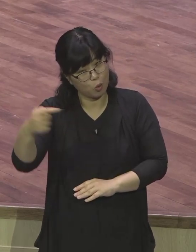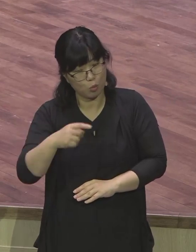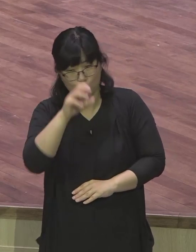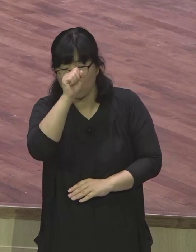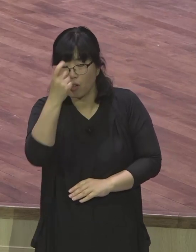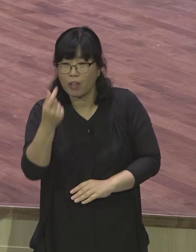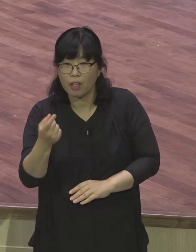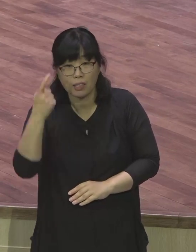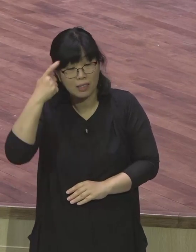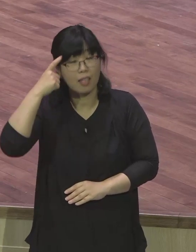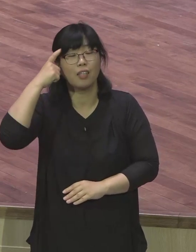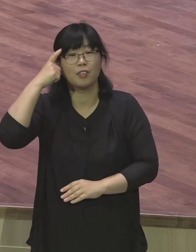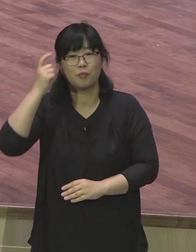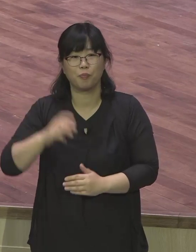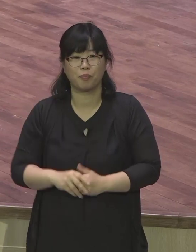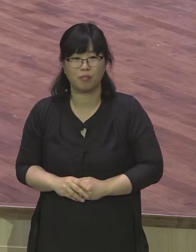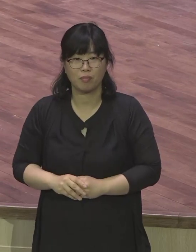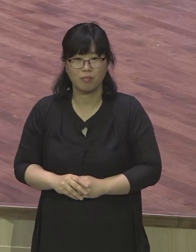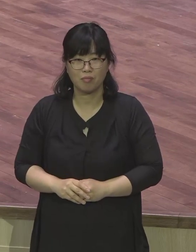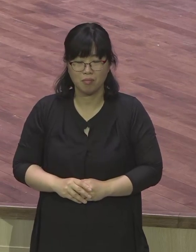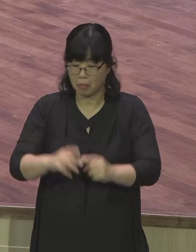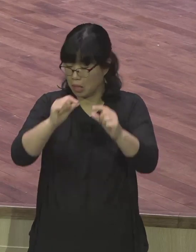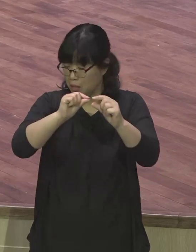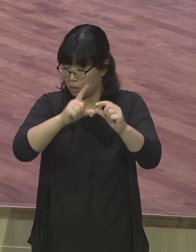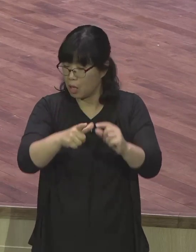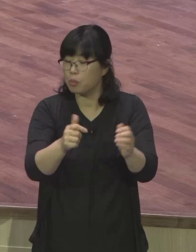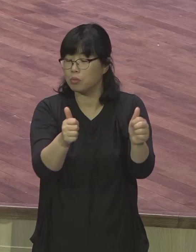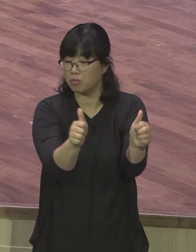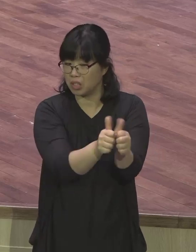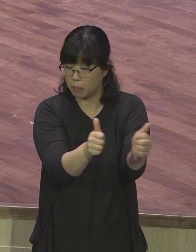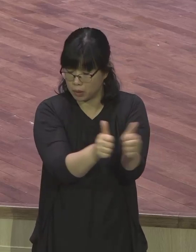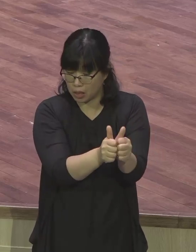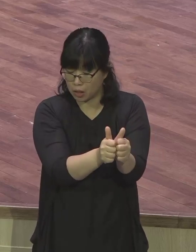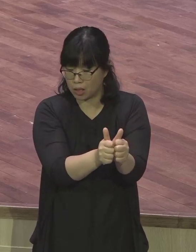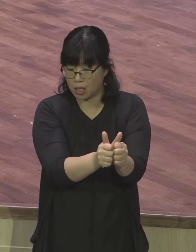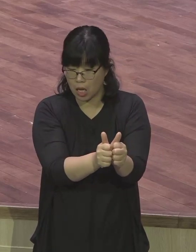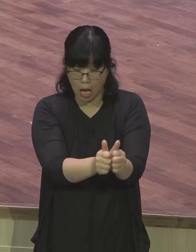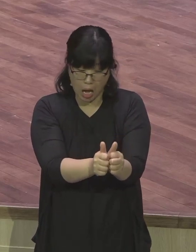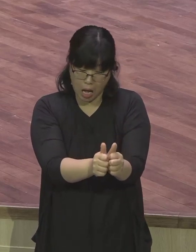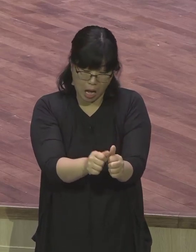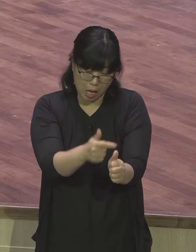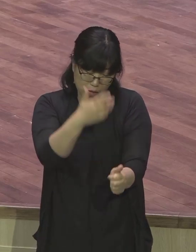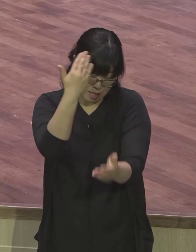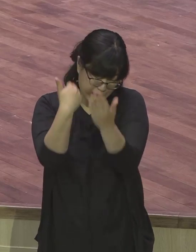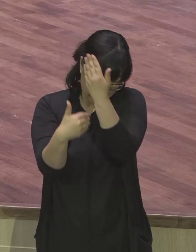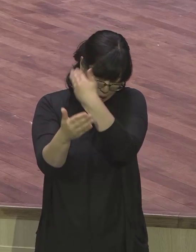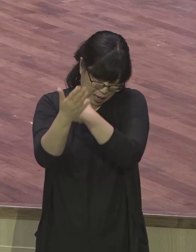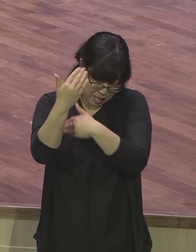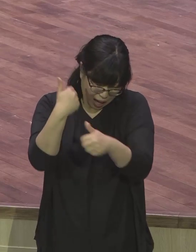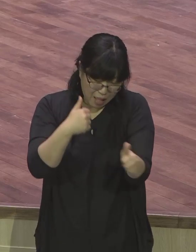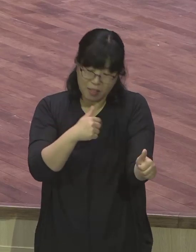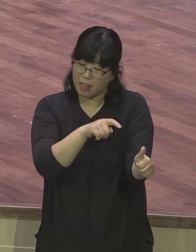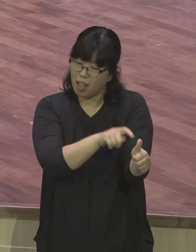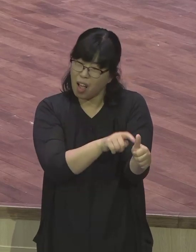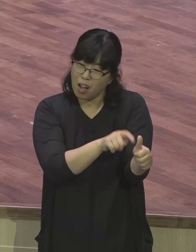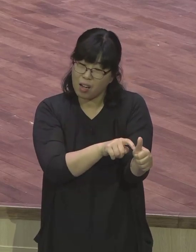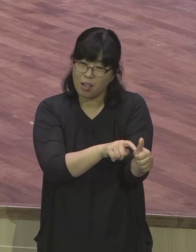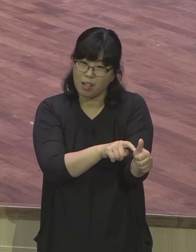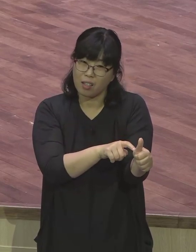오래전에 다녀왔고 또 그때 다녀올 때 자발적으로 가신 분이 본부다 가정의 평화를 위해서